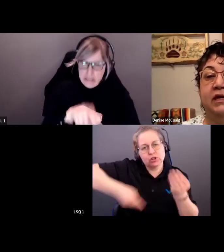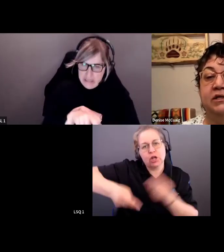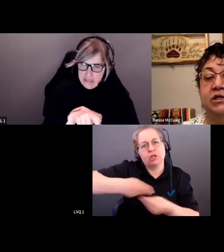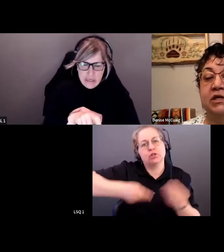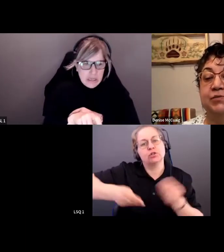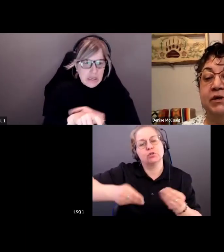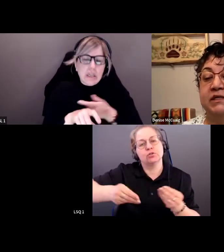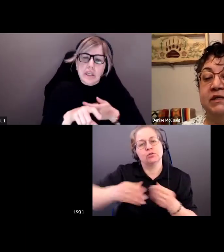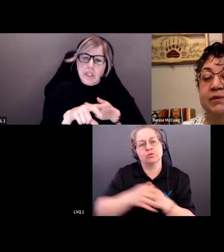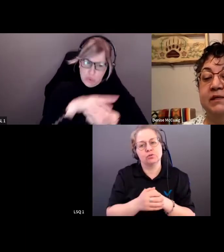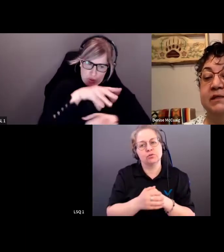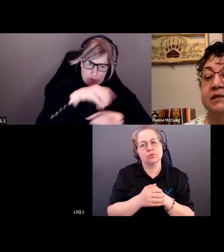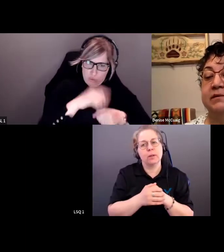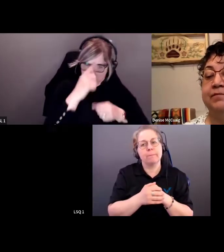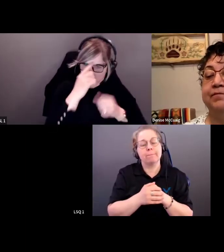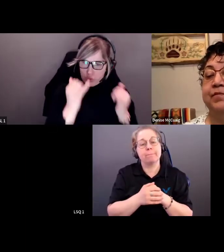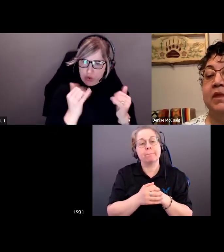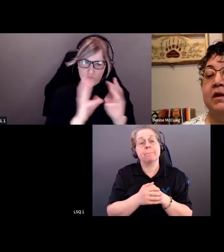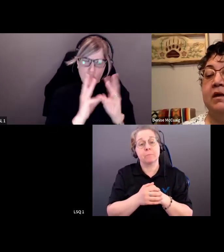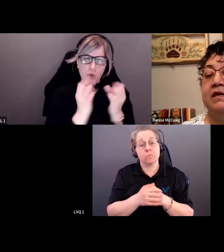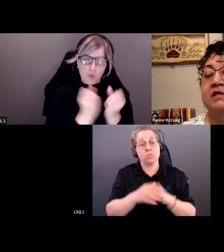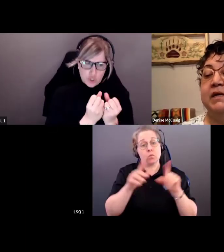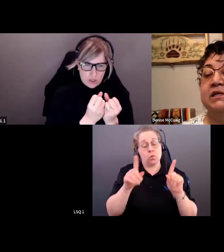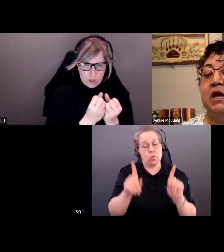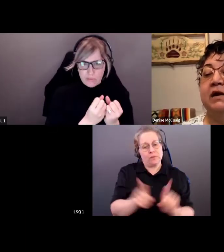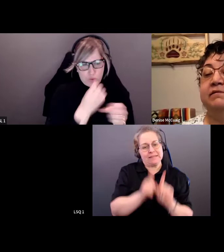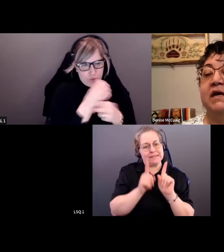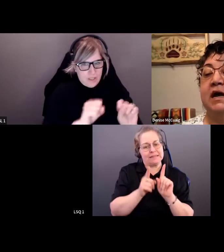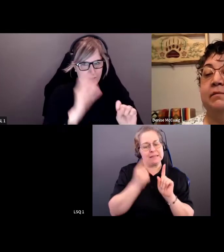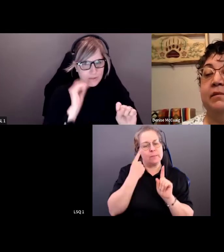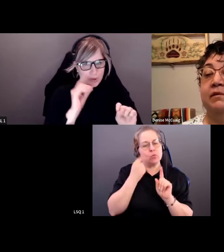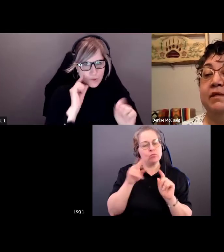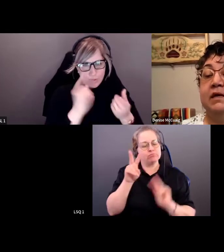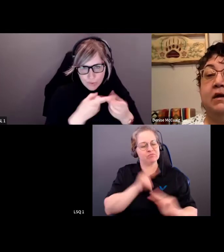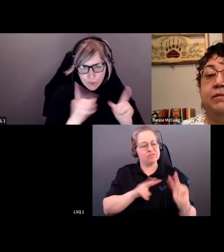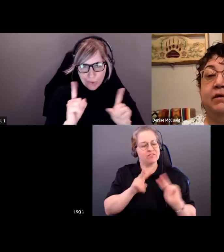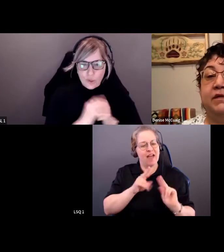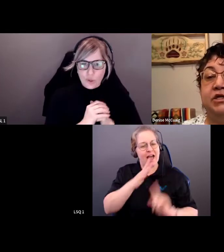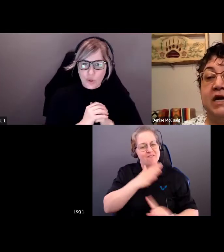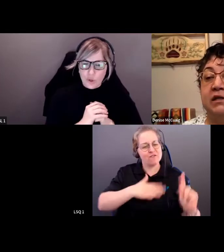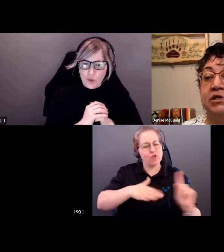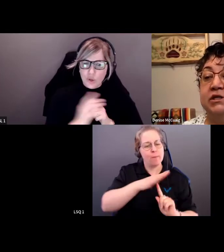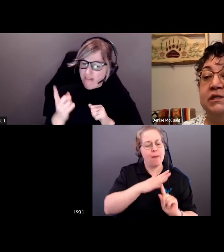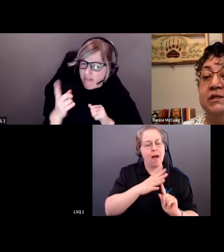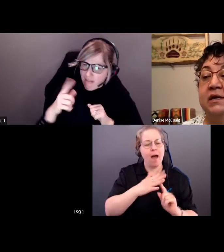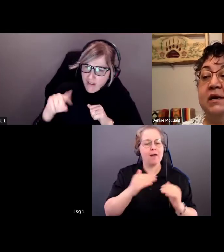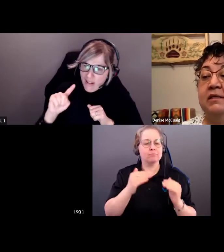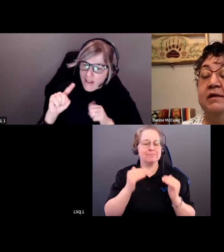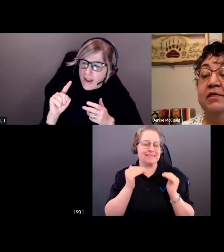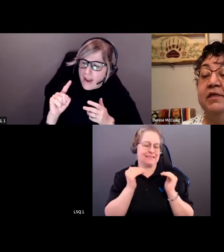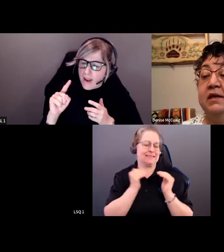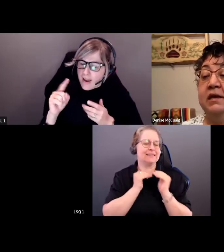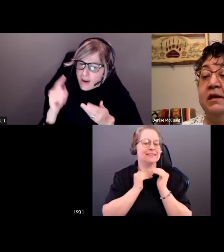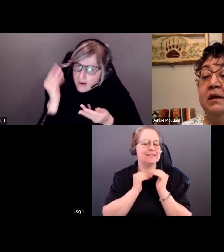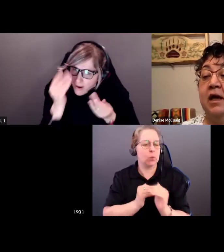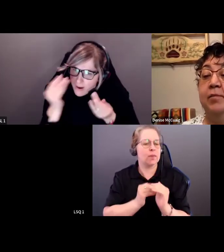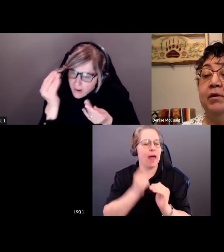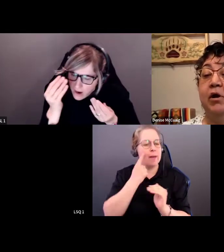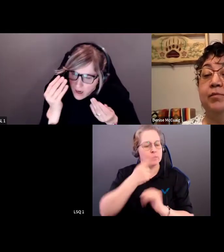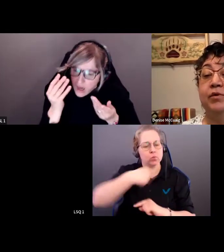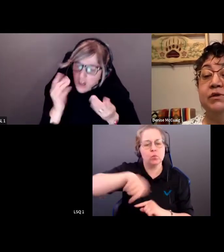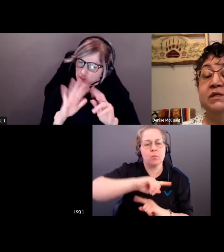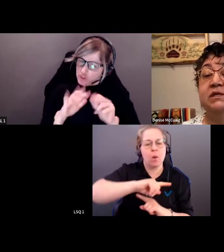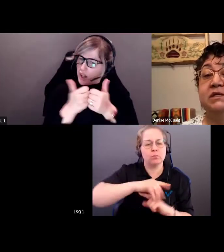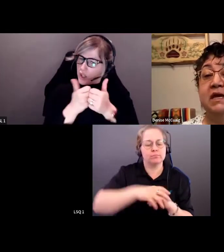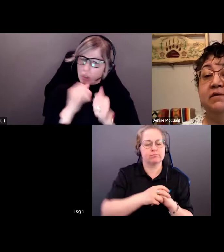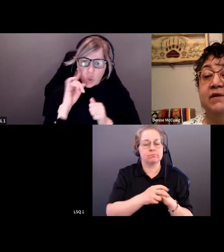et a veillé à créer un environnement sûr pour tous les participants. Le groupe consultatif a passé